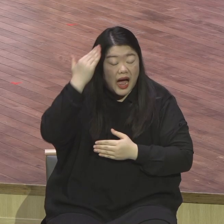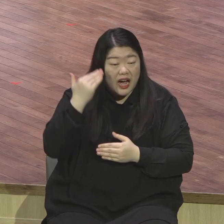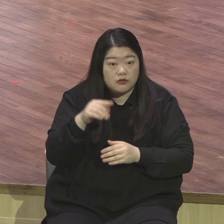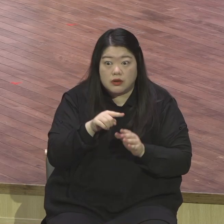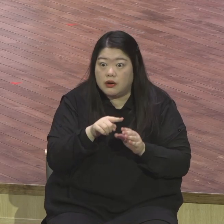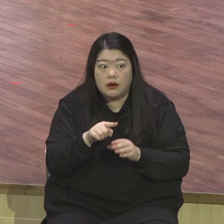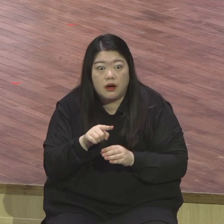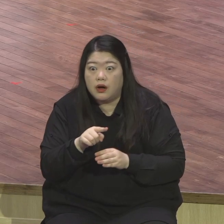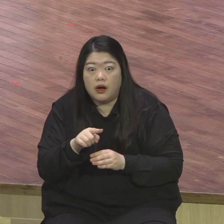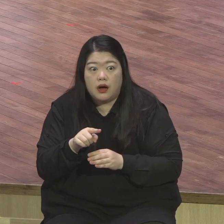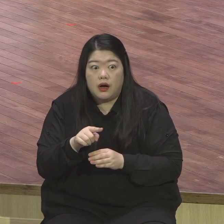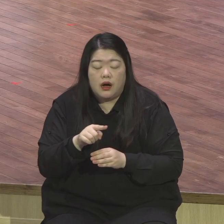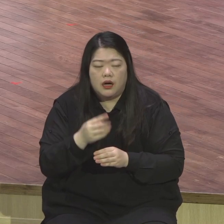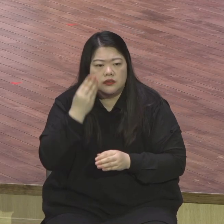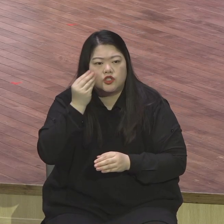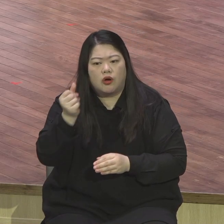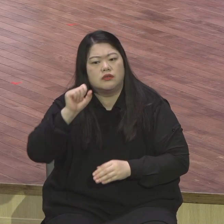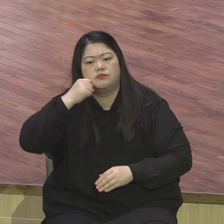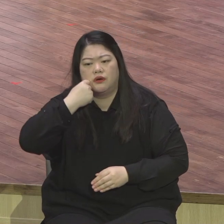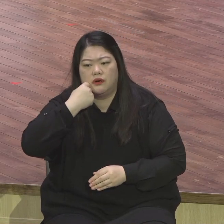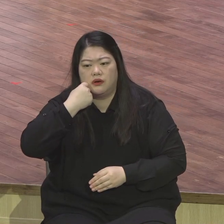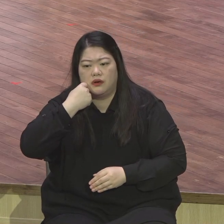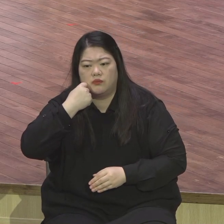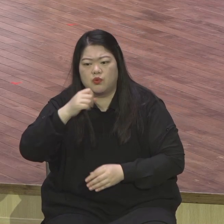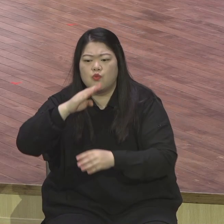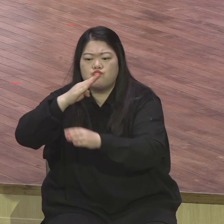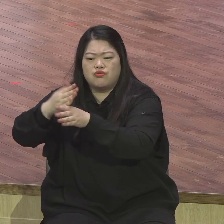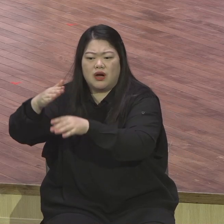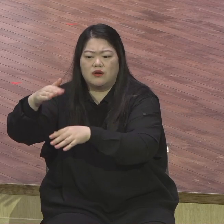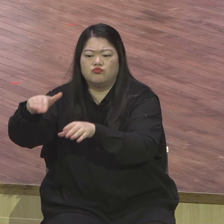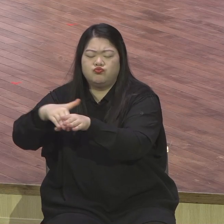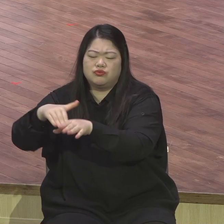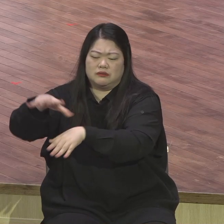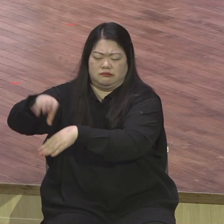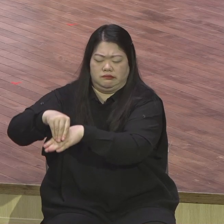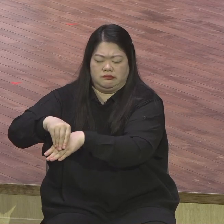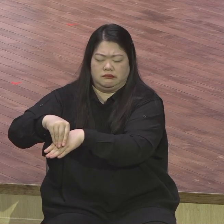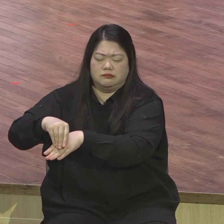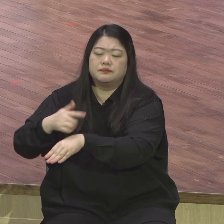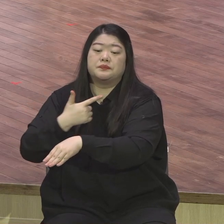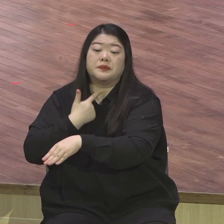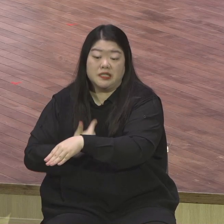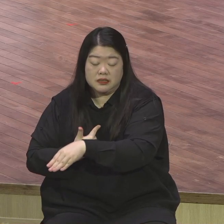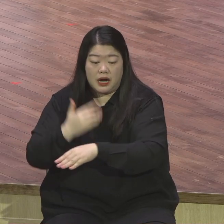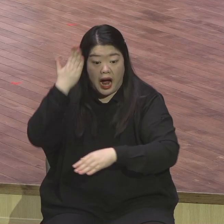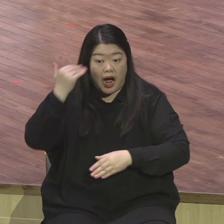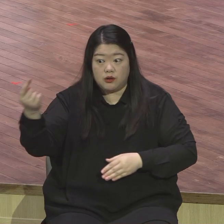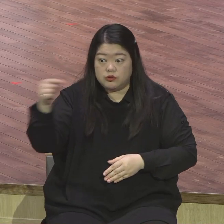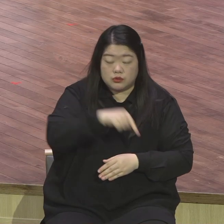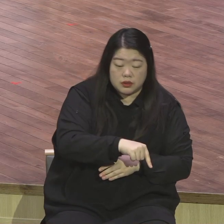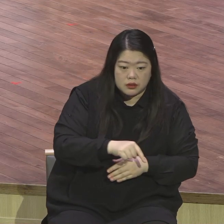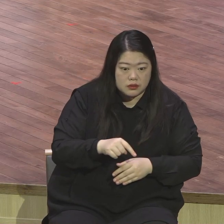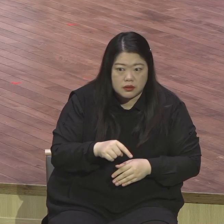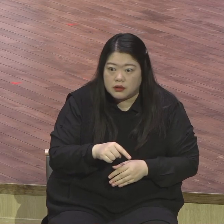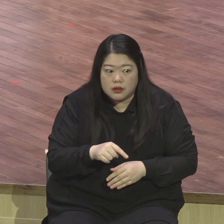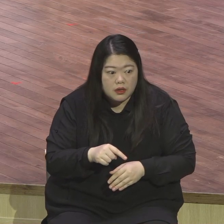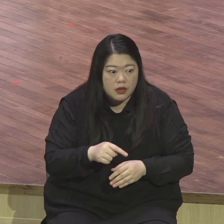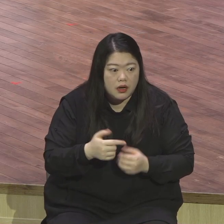왔다가 적응을 못해가지고 다시 또 올라가는 비밀리 올라간 사람들도 많고 또 이곳에 있으면서